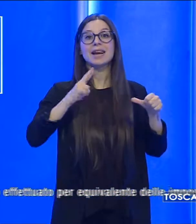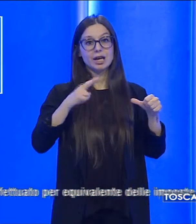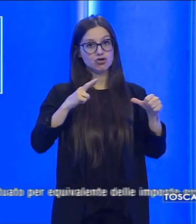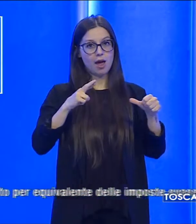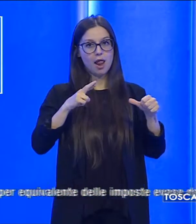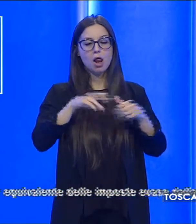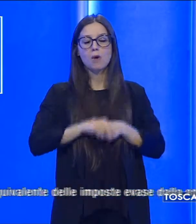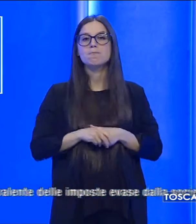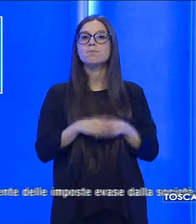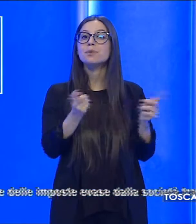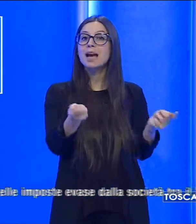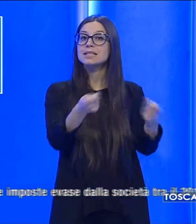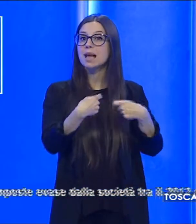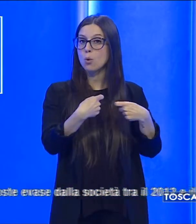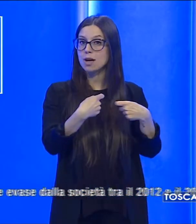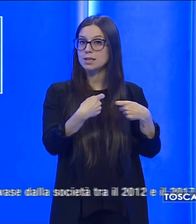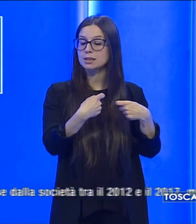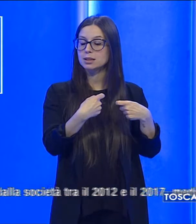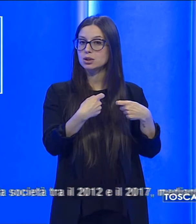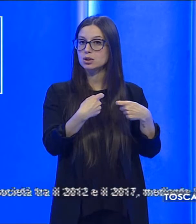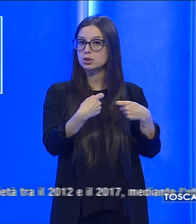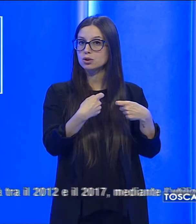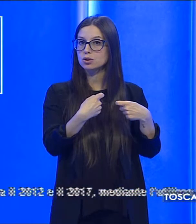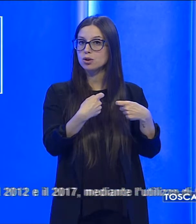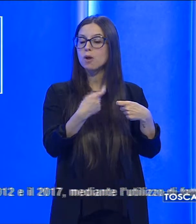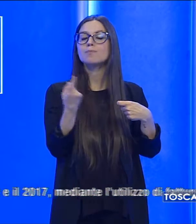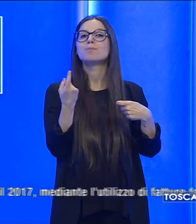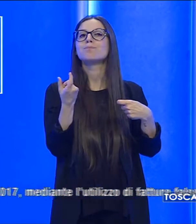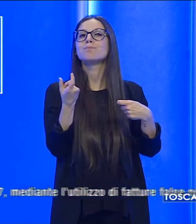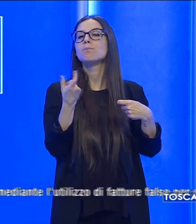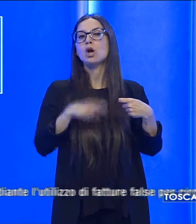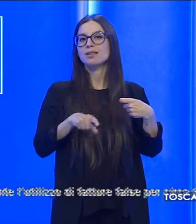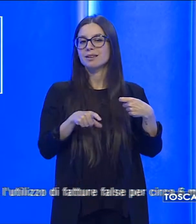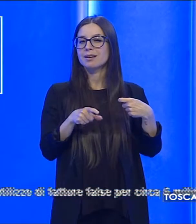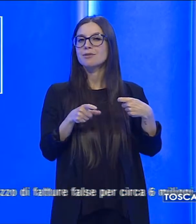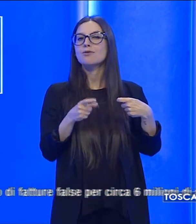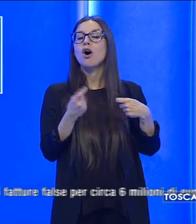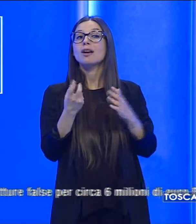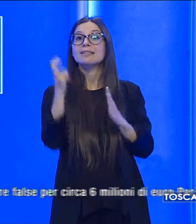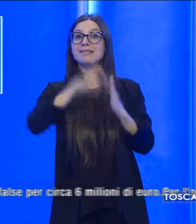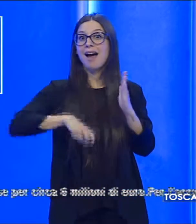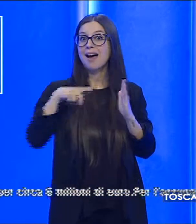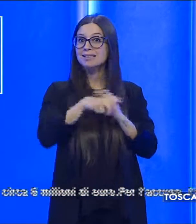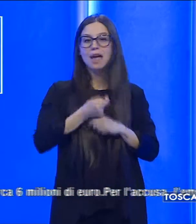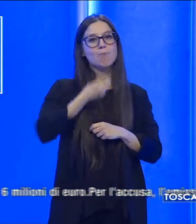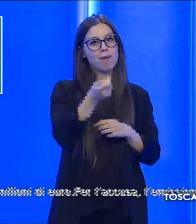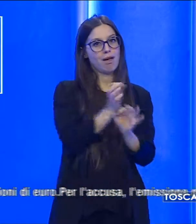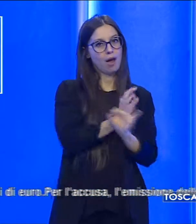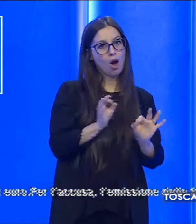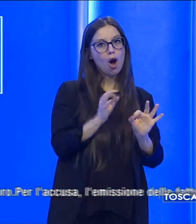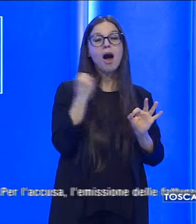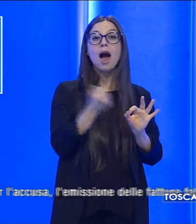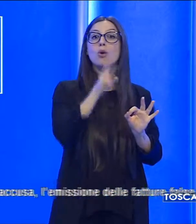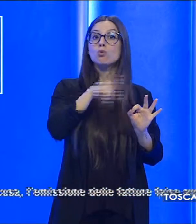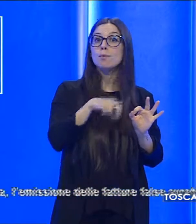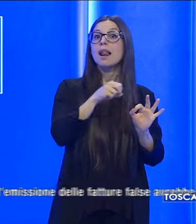sequestro è stato effettuato per equivalente delle imposte evase dalla società tra il 2012